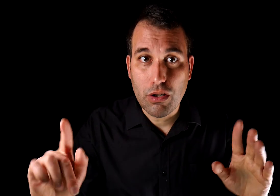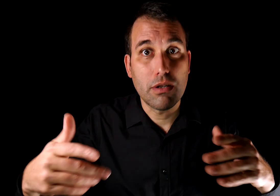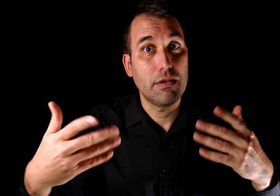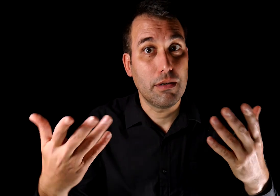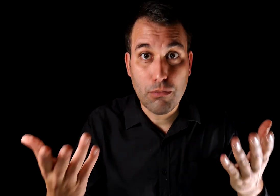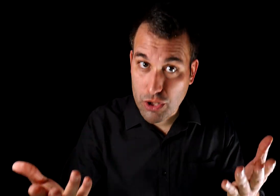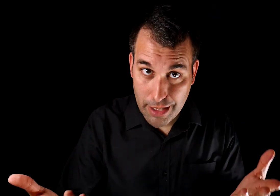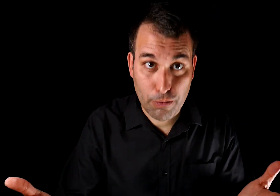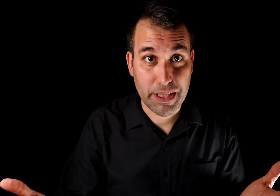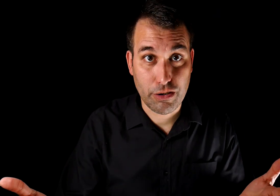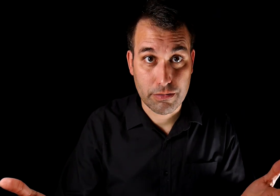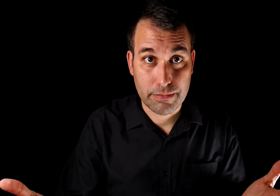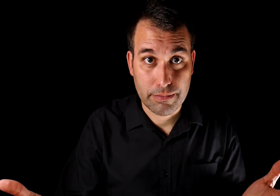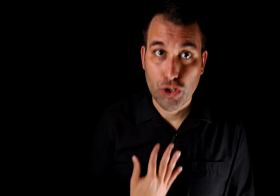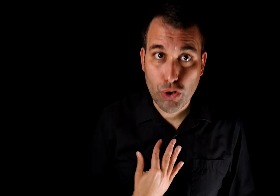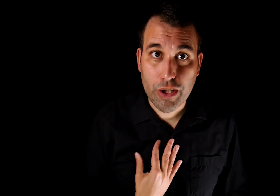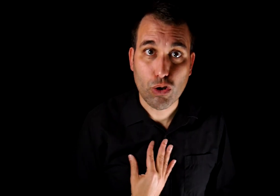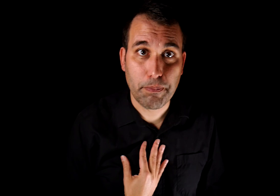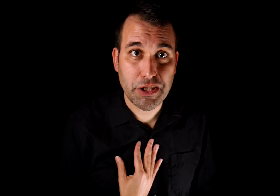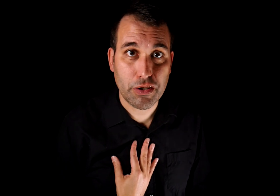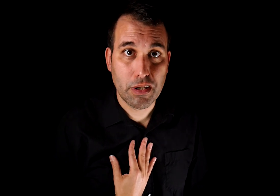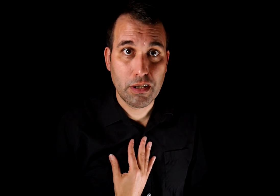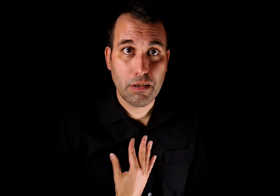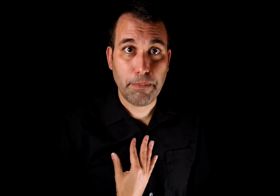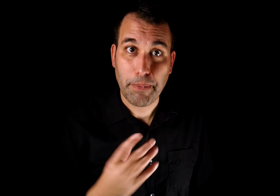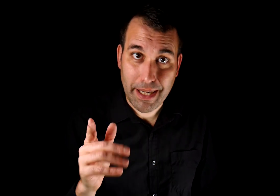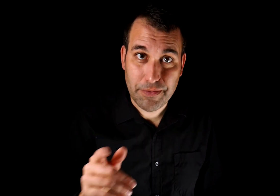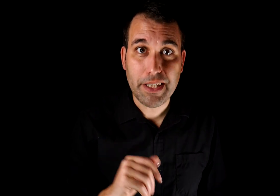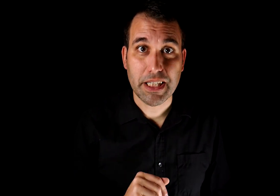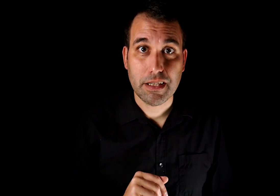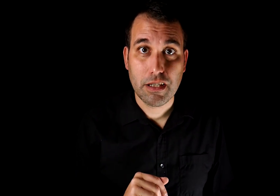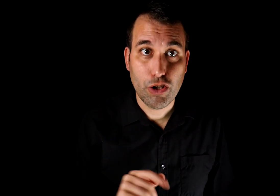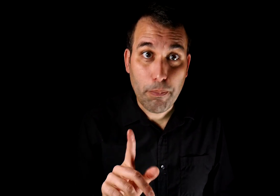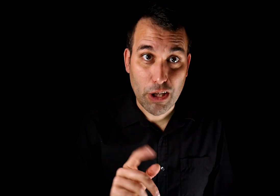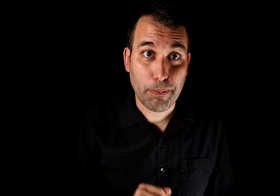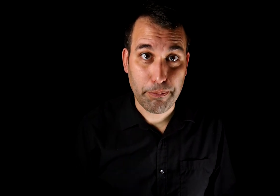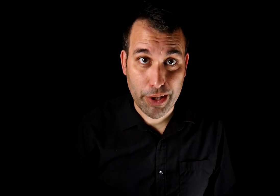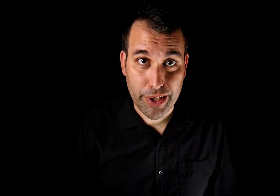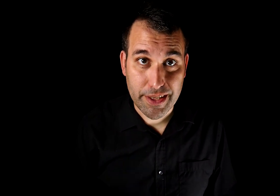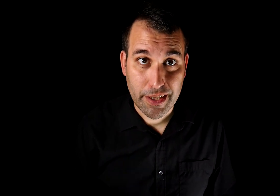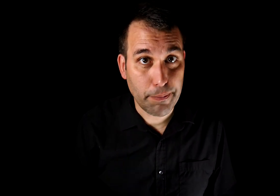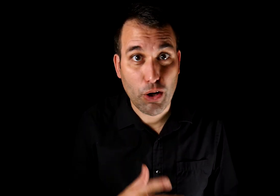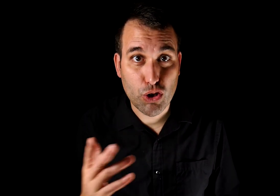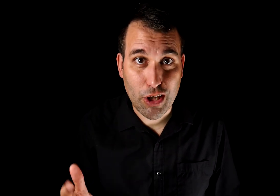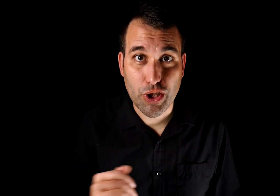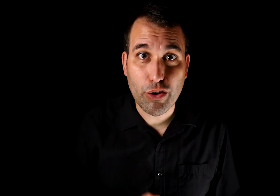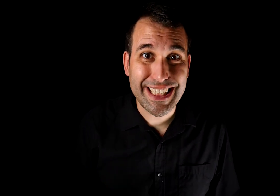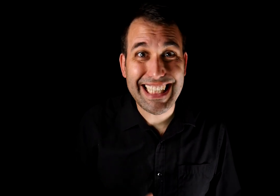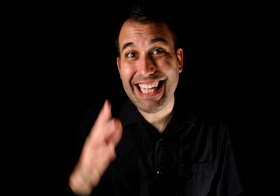mostrar compasión. Yo tengo compasión. Pero para las víctimas. No para los manipuladores. Ni para los acosadores que se